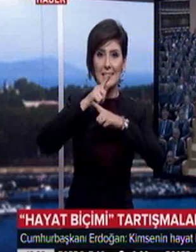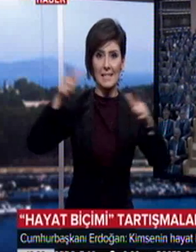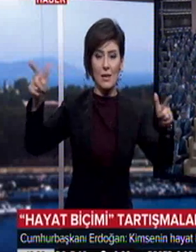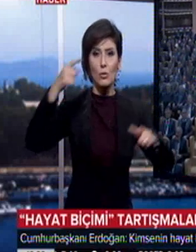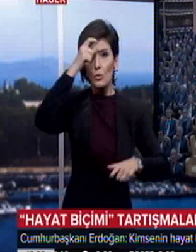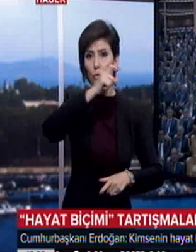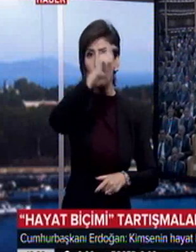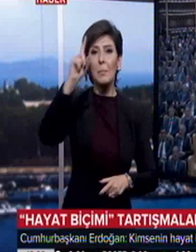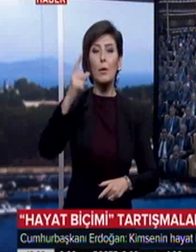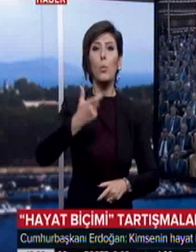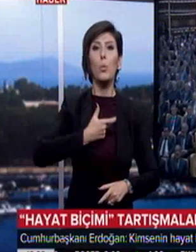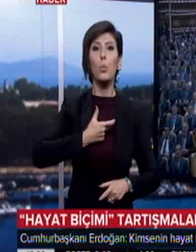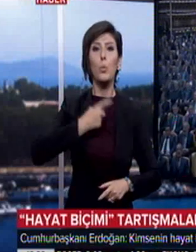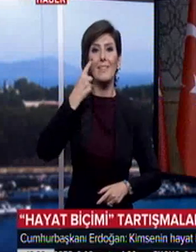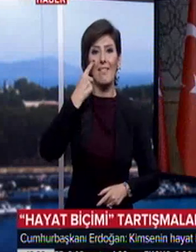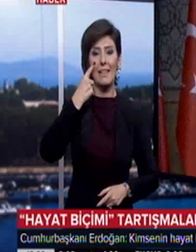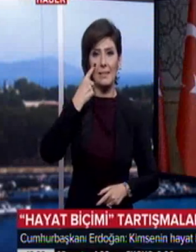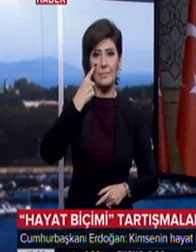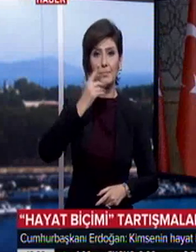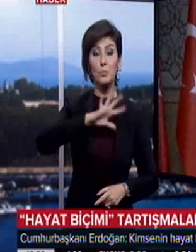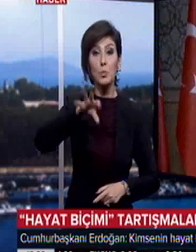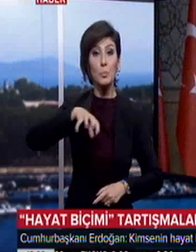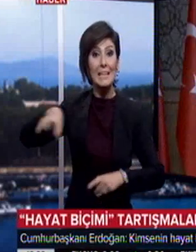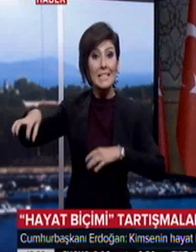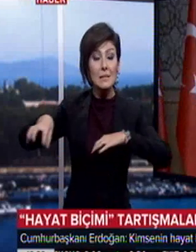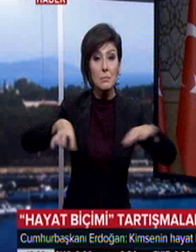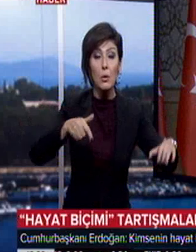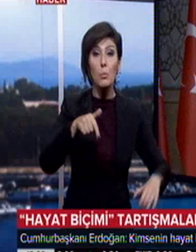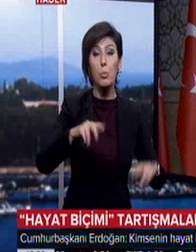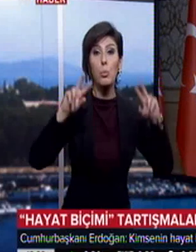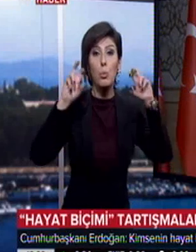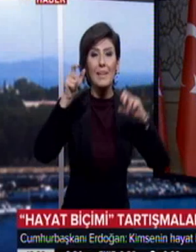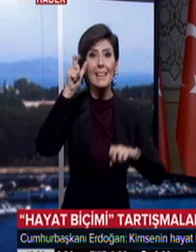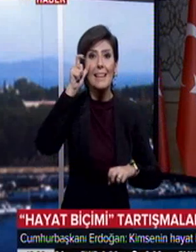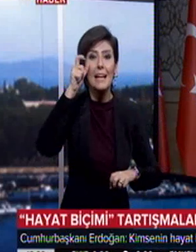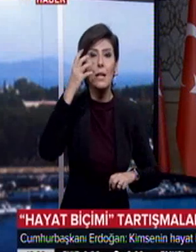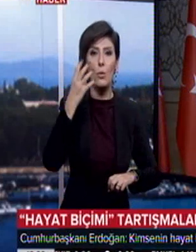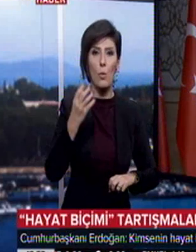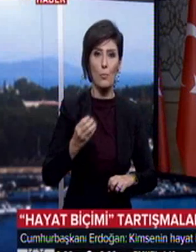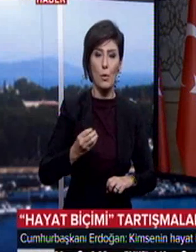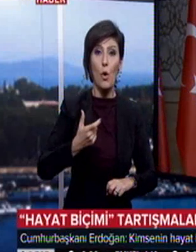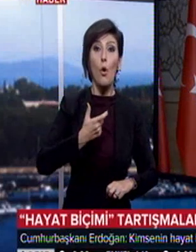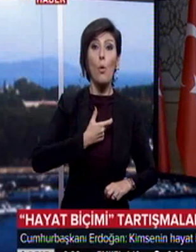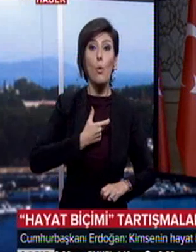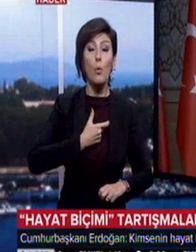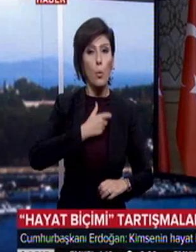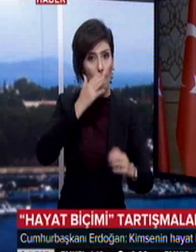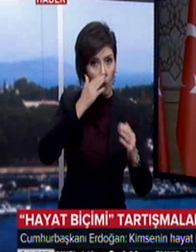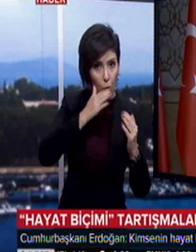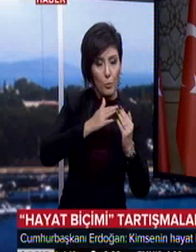bir hukuk devletidir. Tüm kesimleri bu konuda dikkatli olmaya, hukuka riayet etmeye davet